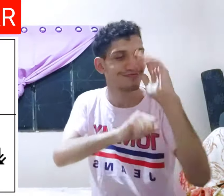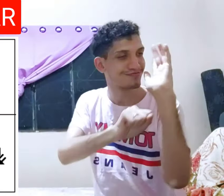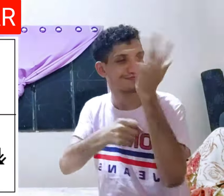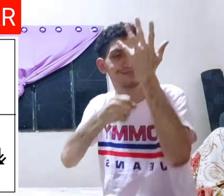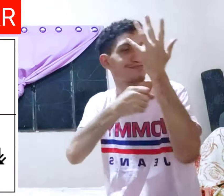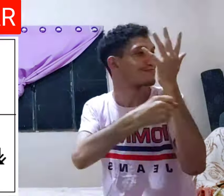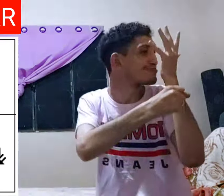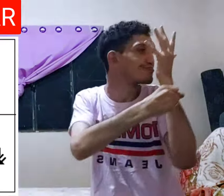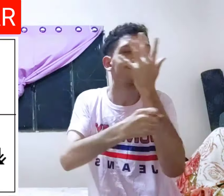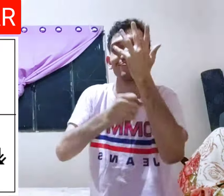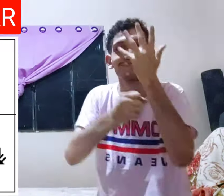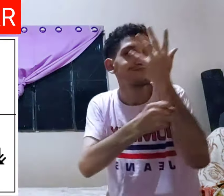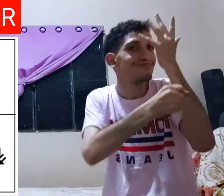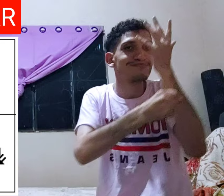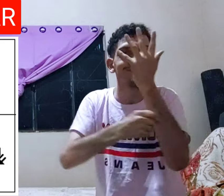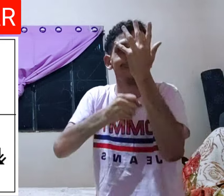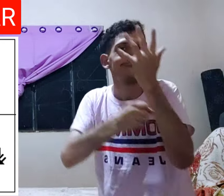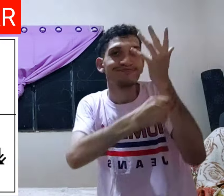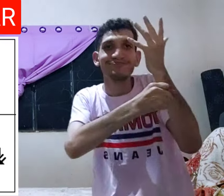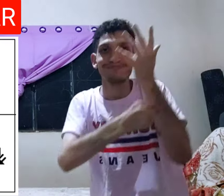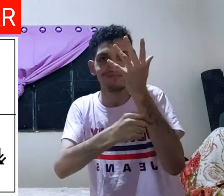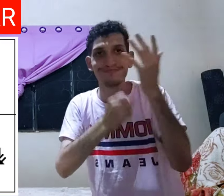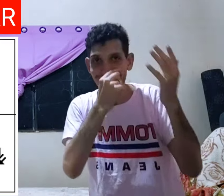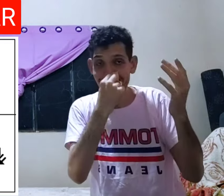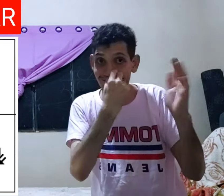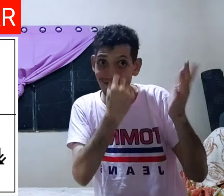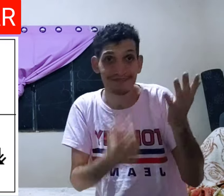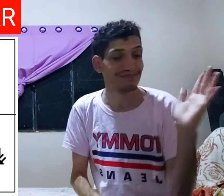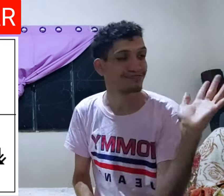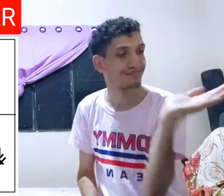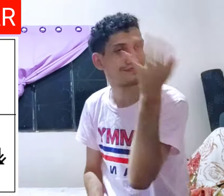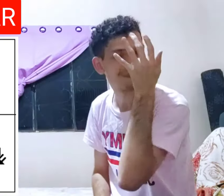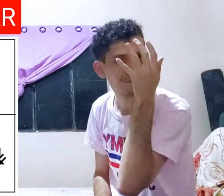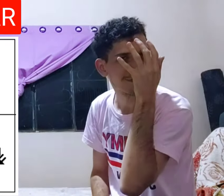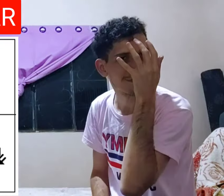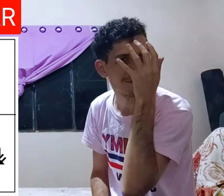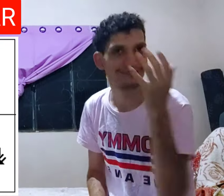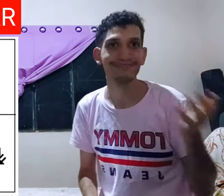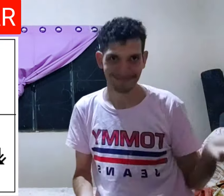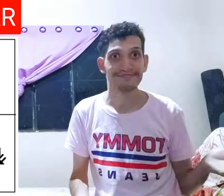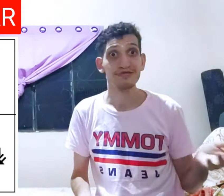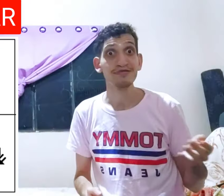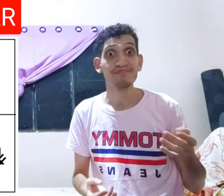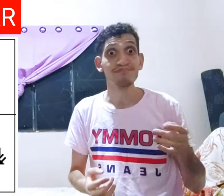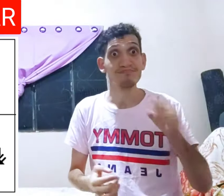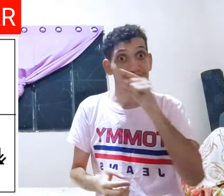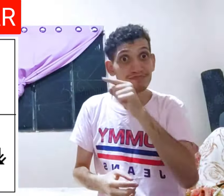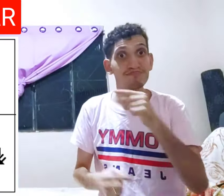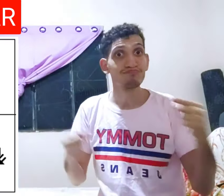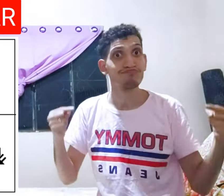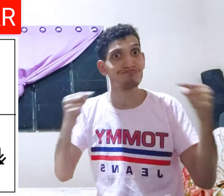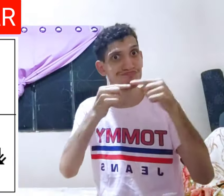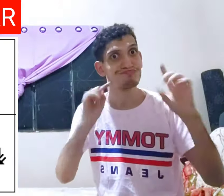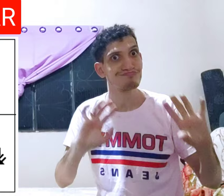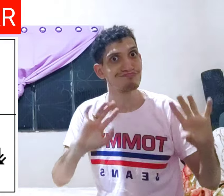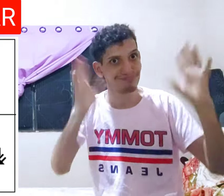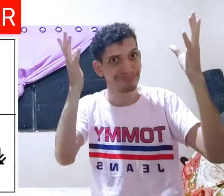aplica carnaval, olha, uma fantasia de carnaval, coloca a máscara, fantasia,